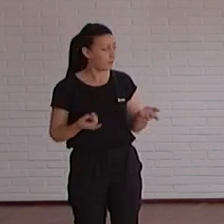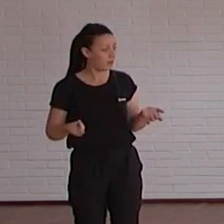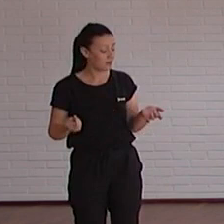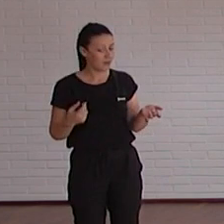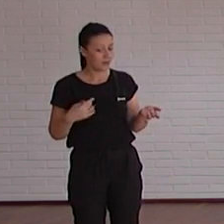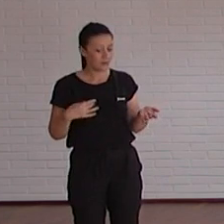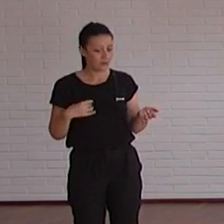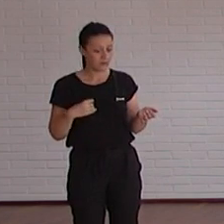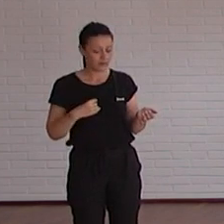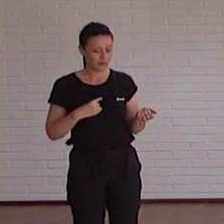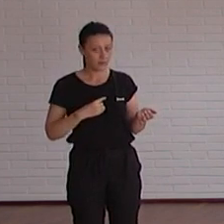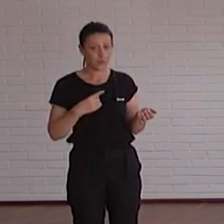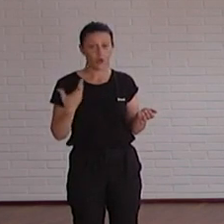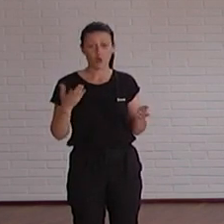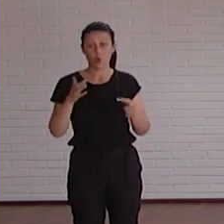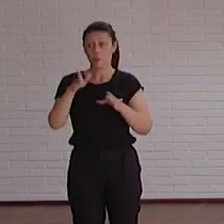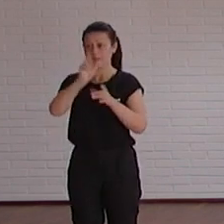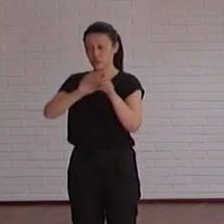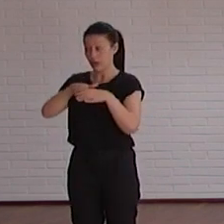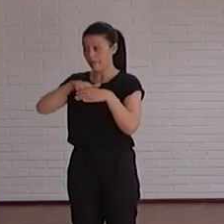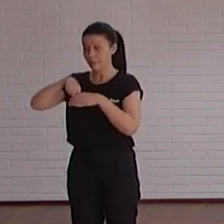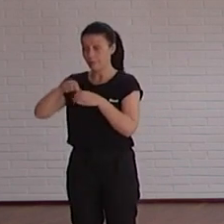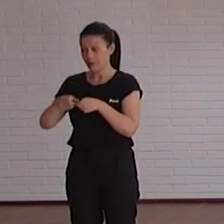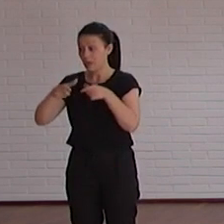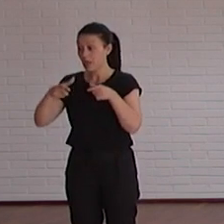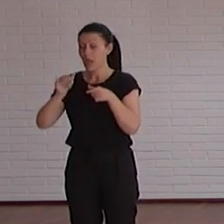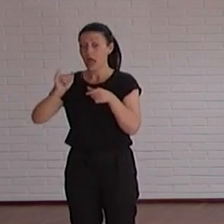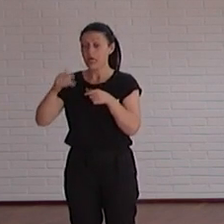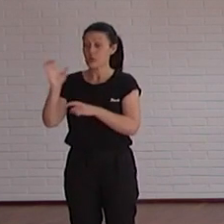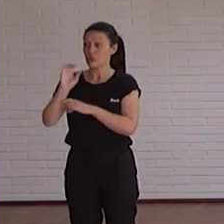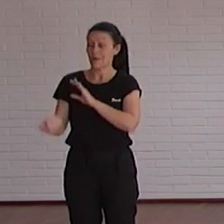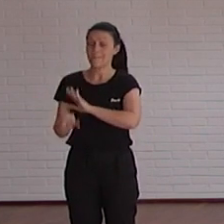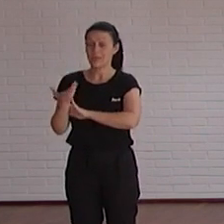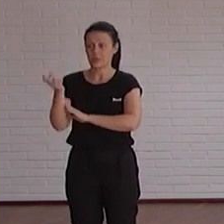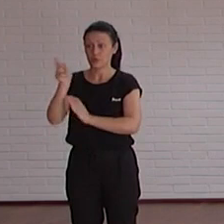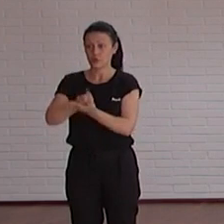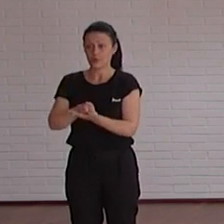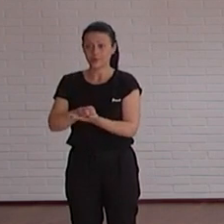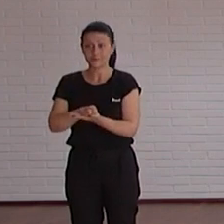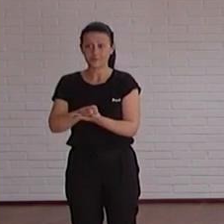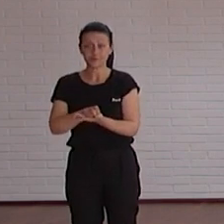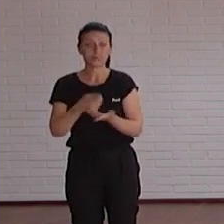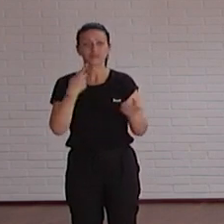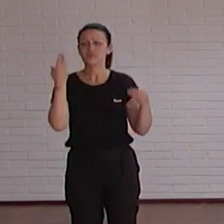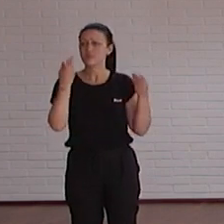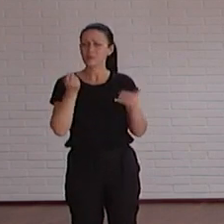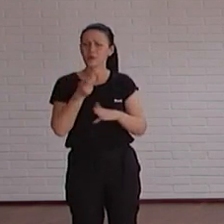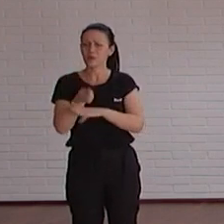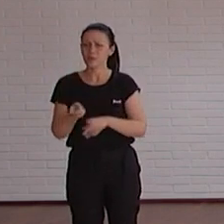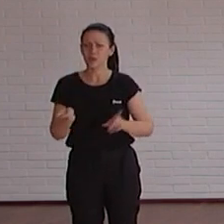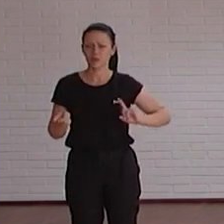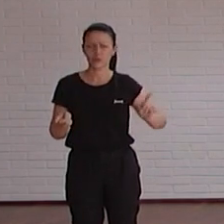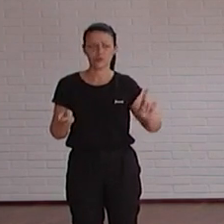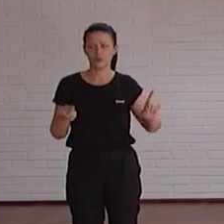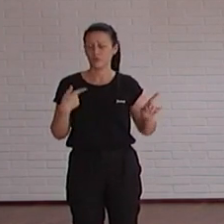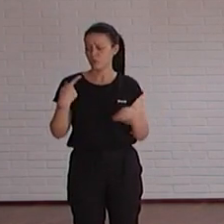suficiente monta otro grupo yo creo que eso es lo principal porque la gente no lo tiene que pensar como he dicho como una obligación sino es como